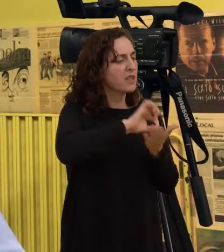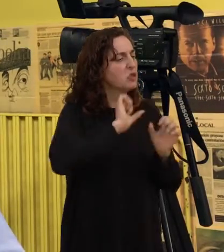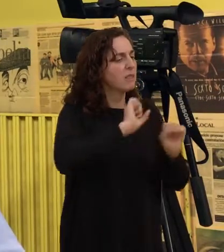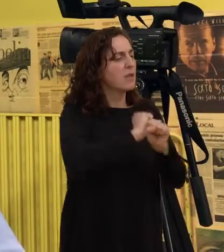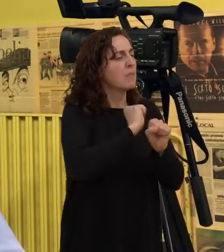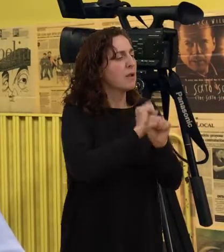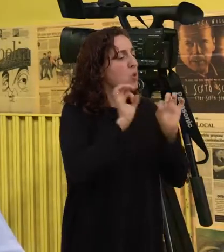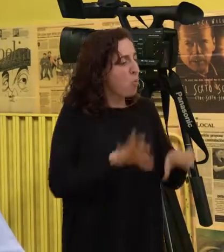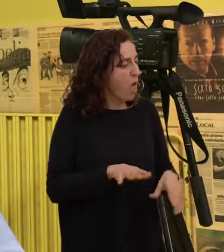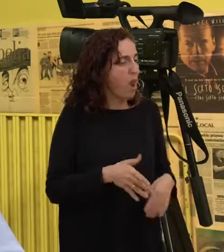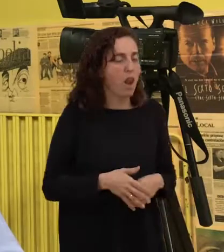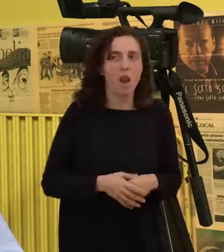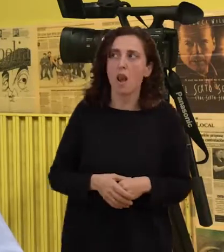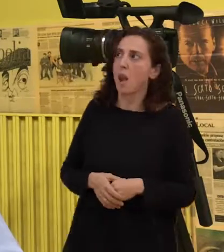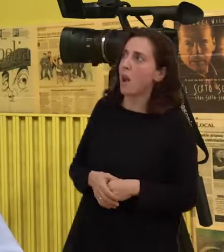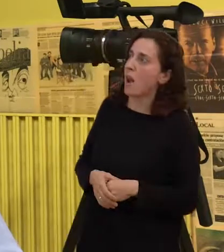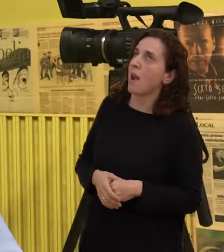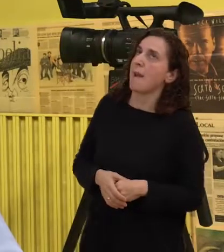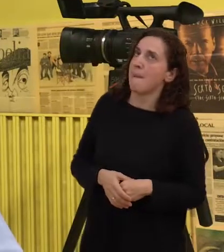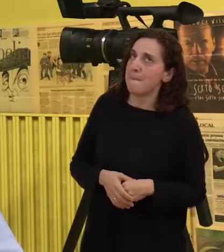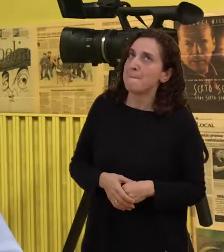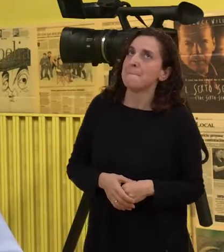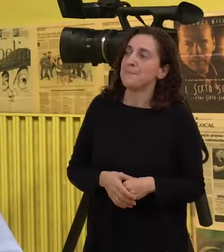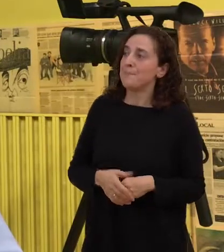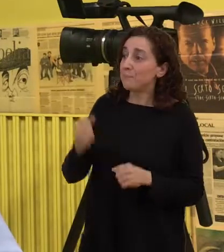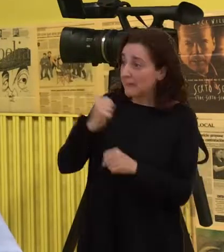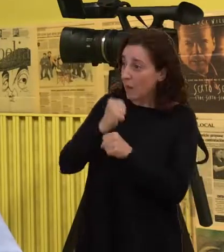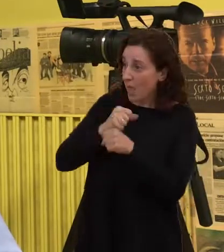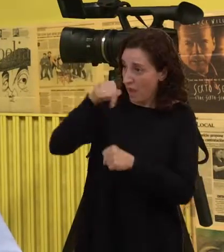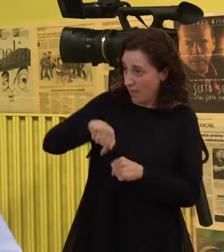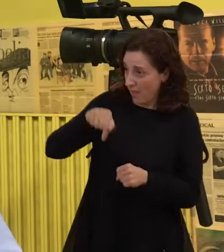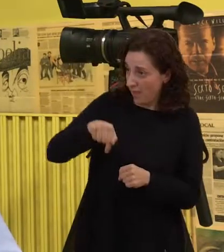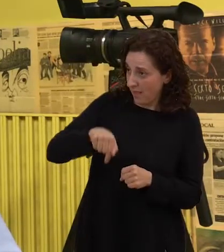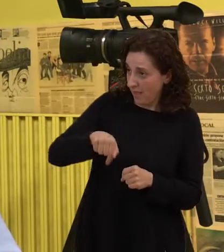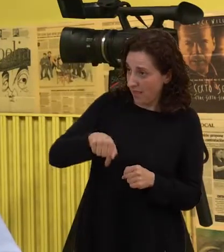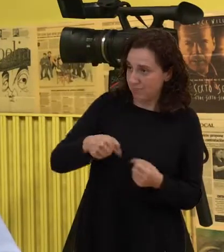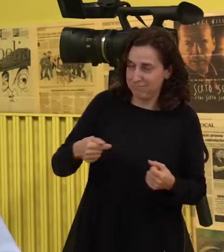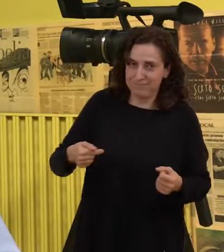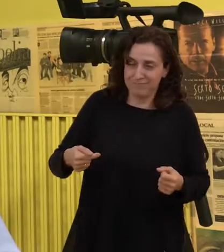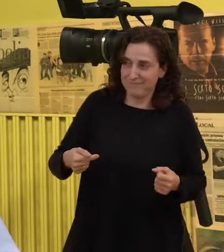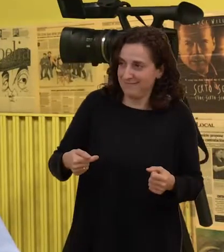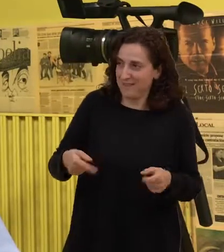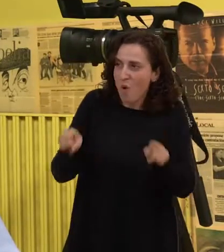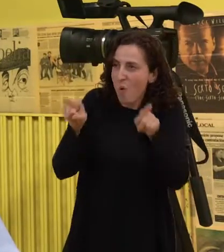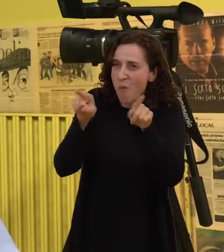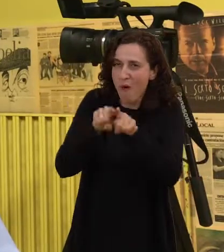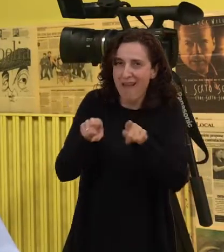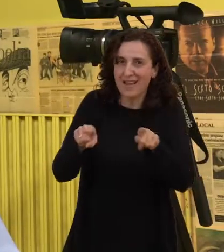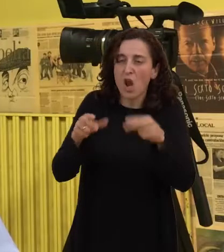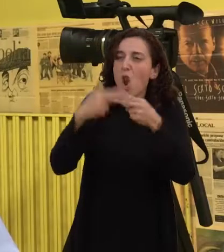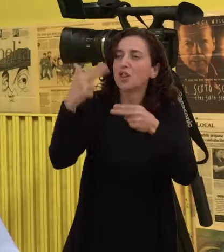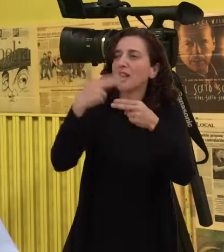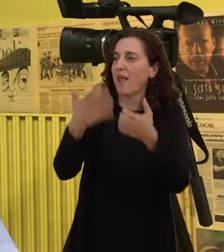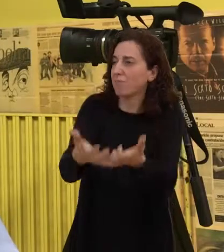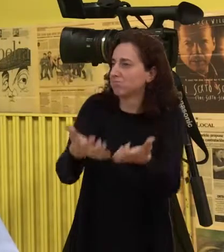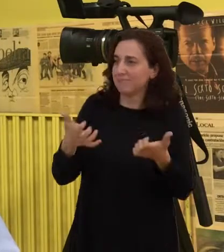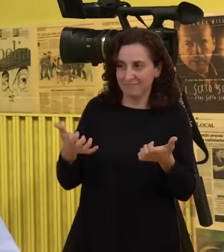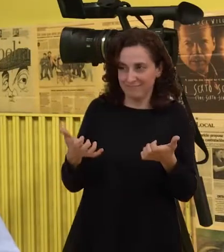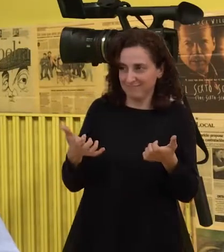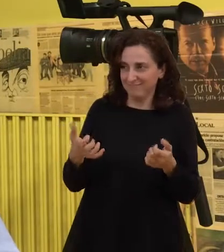empleo como este bueno pois ese trabajar aquí é que te toque a lotería unha persona sorda que